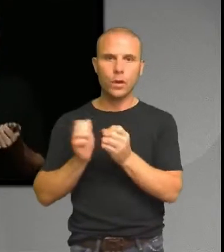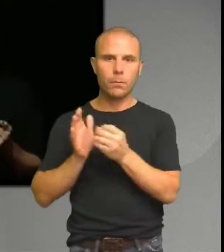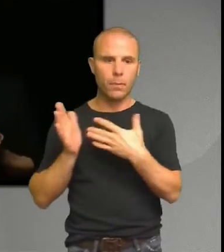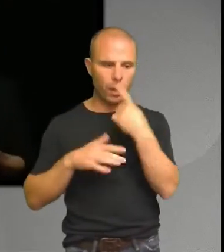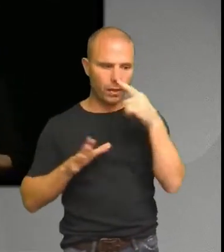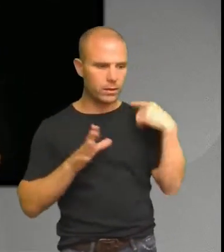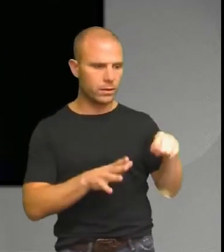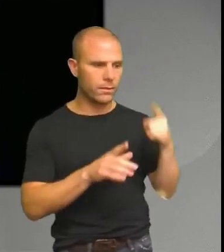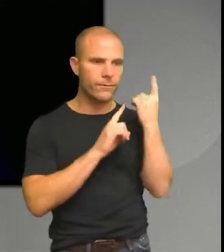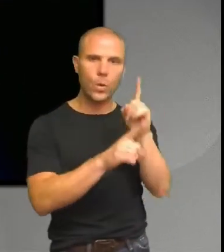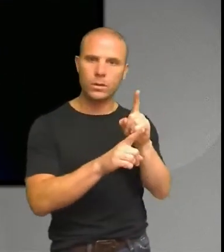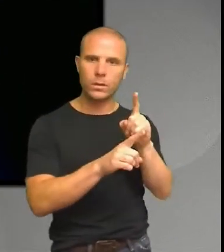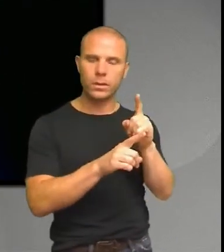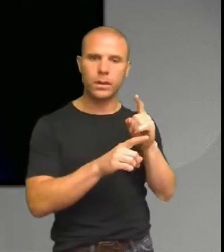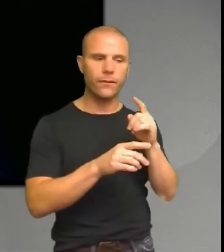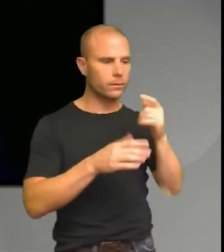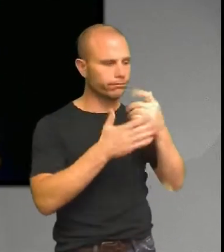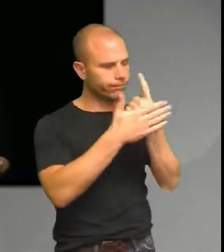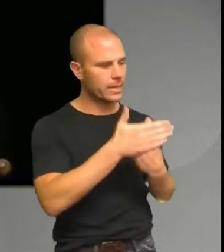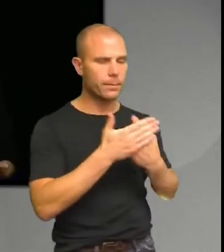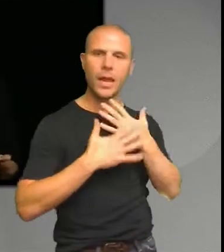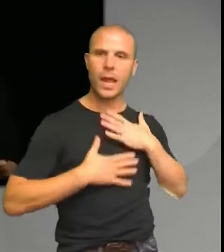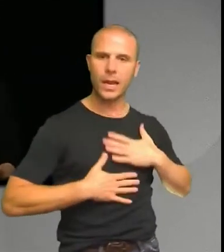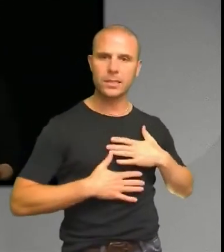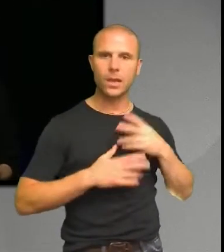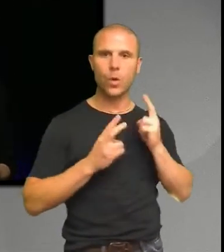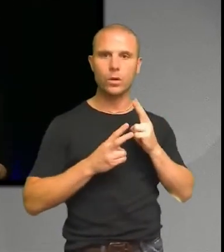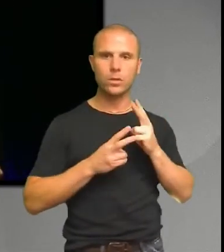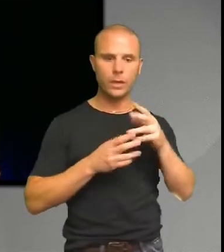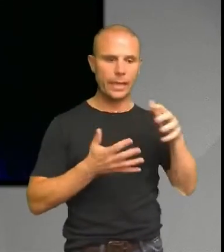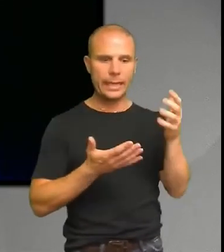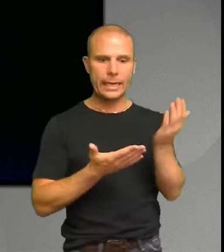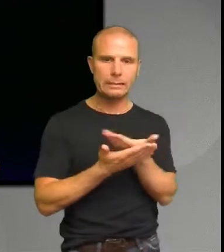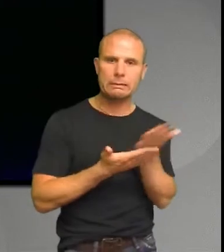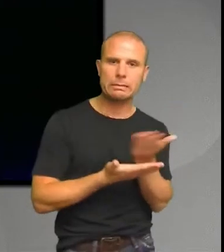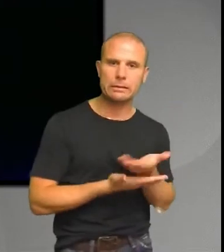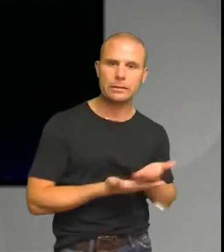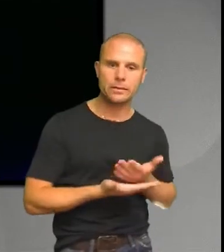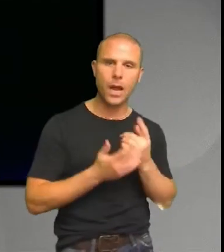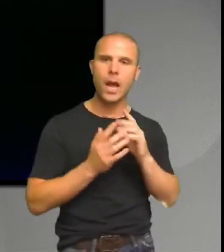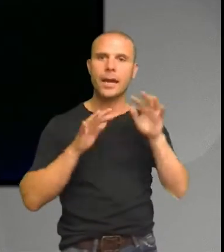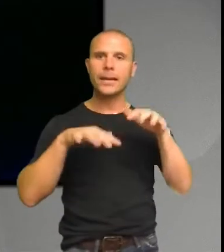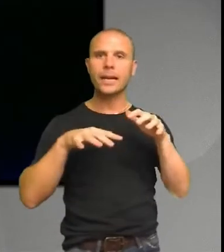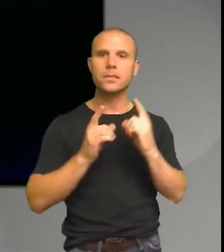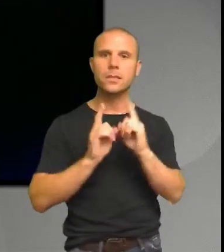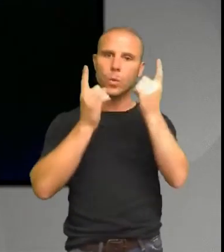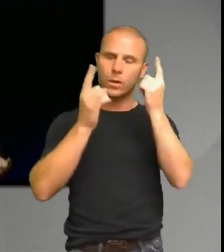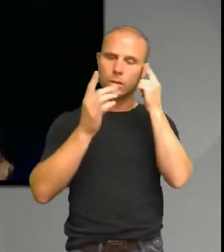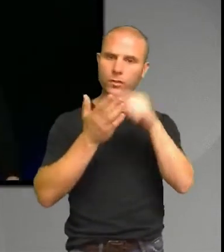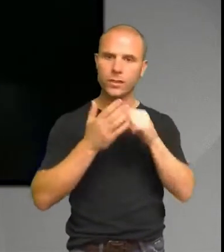mark med giftiga gödningsmedel och river regnskog i processen. Hur kan vi se dem som framgångsrika? Men H